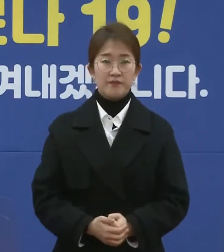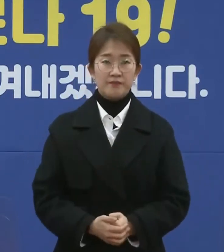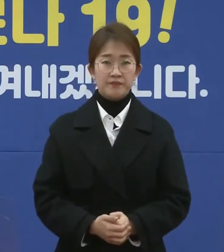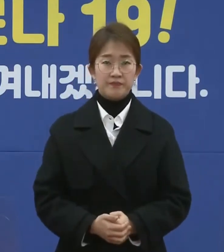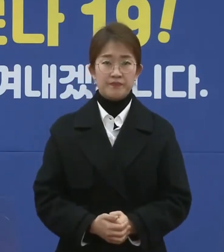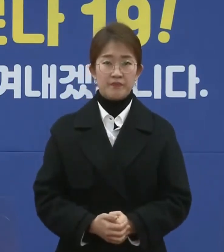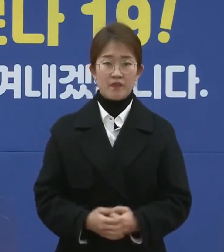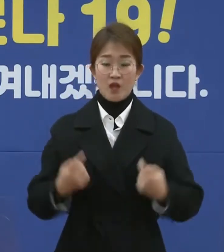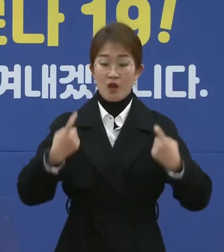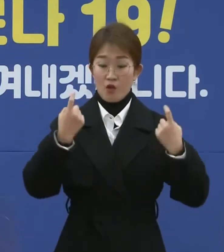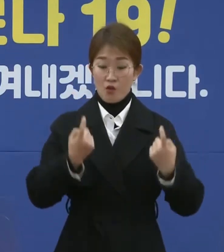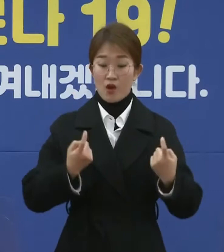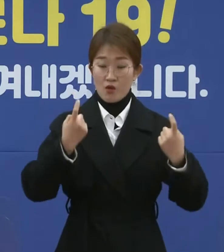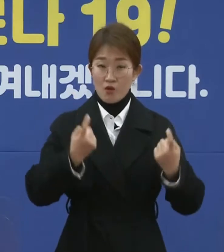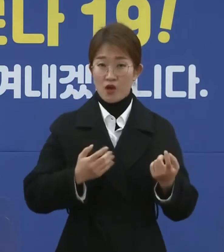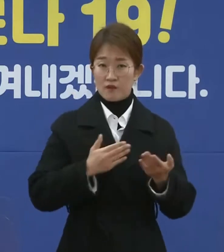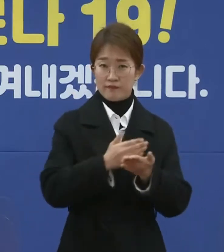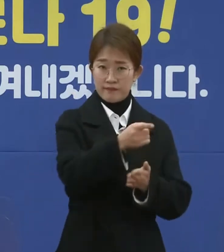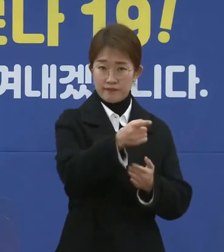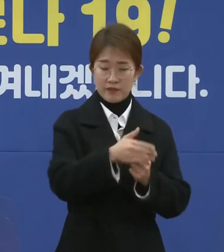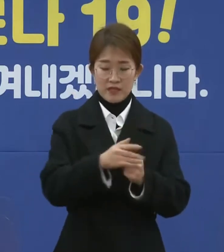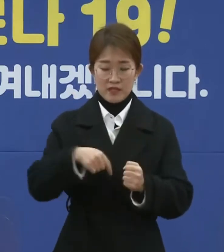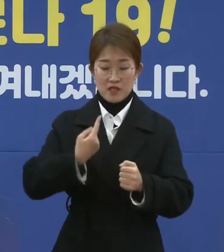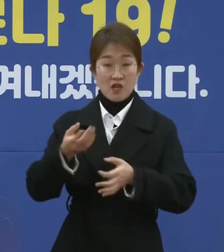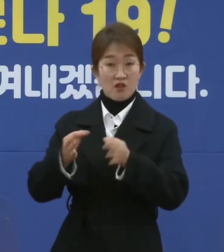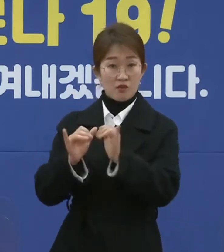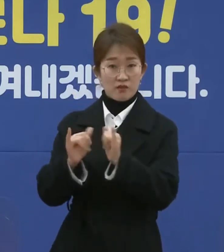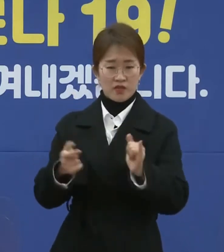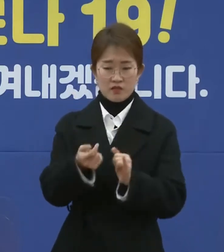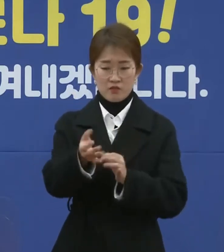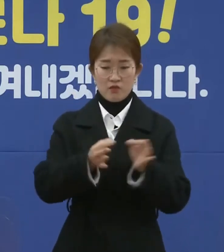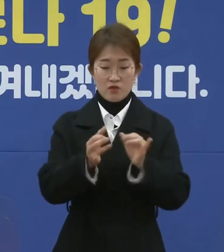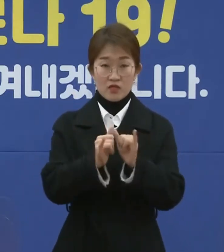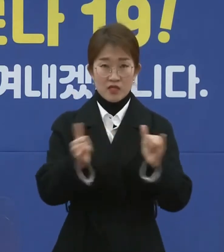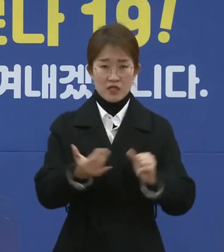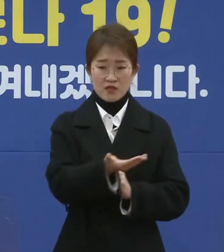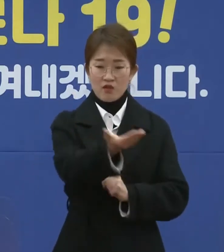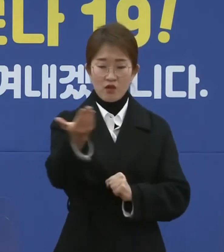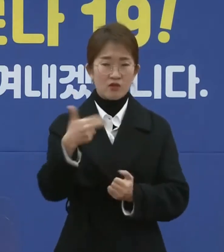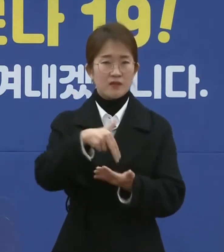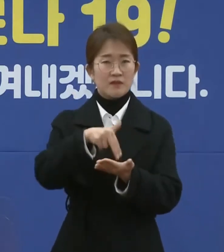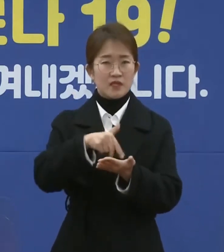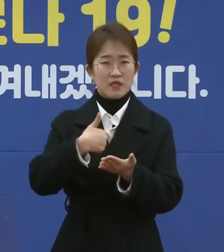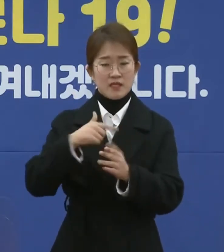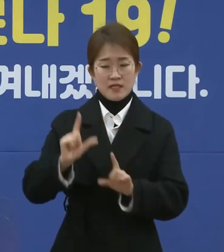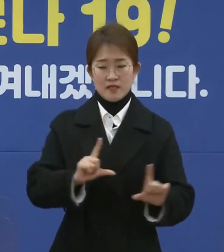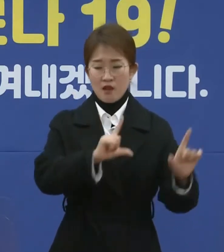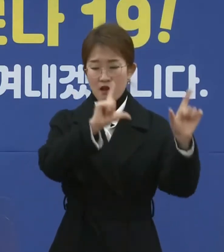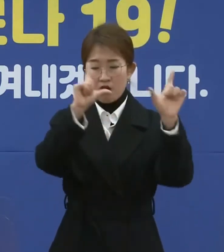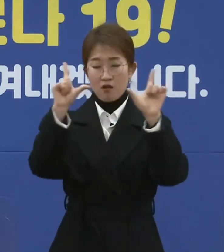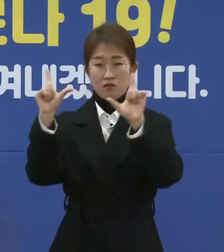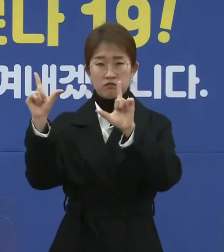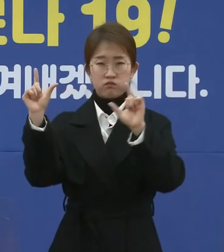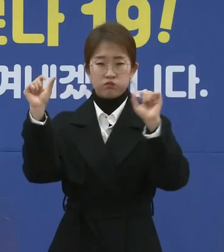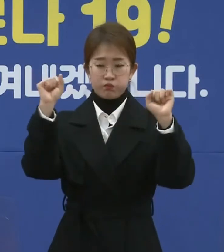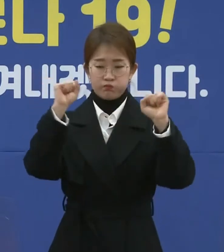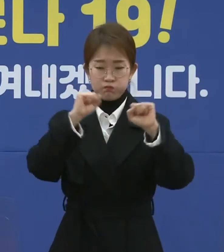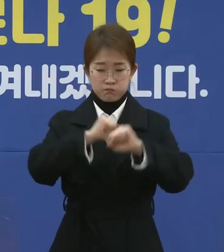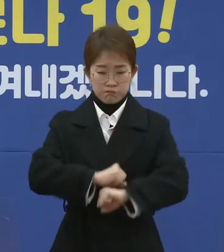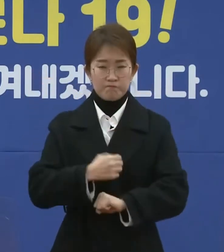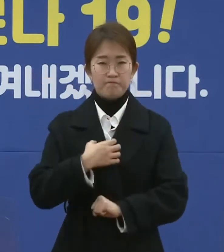관광업계와 자영업자 소상공인들께서 삶의 기반이 무너질지도 모른다는